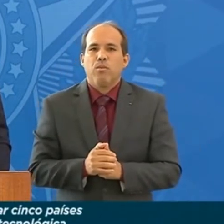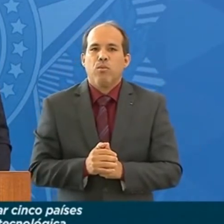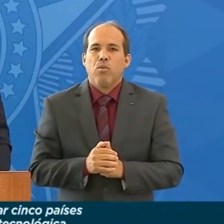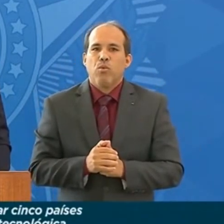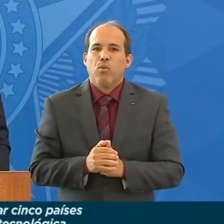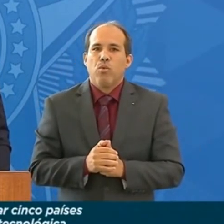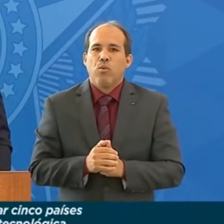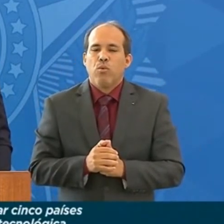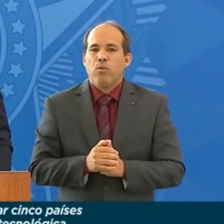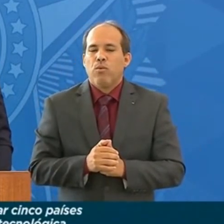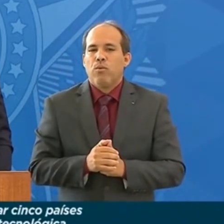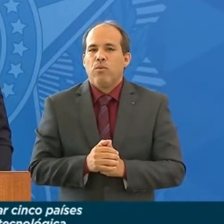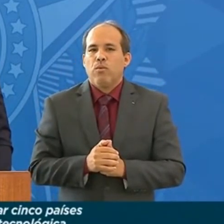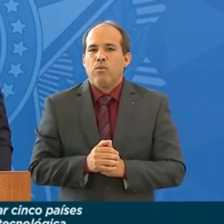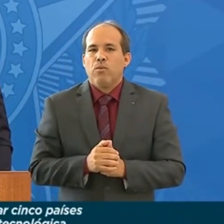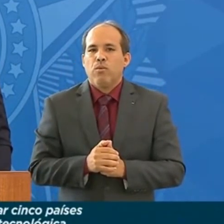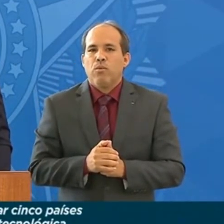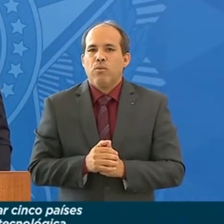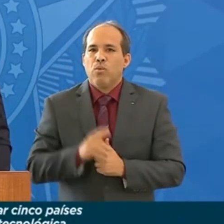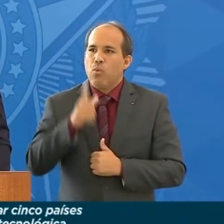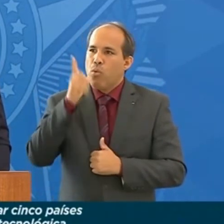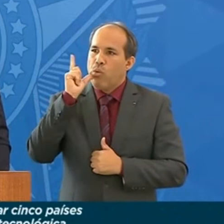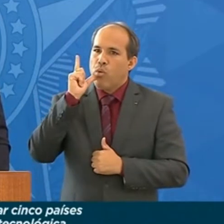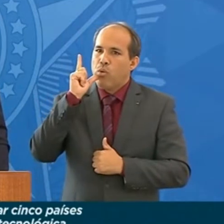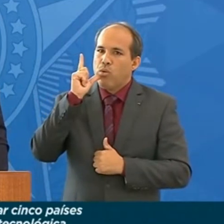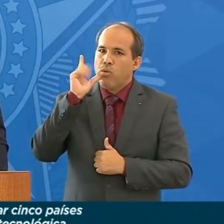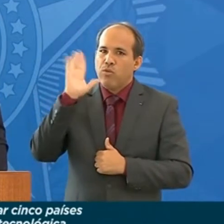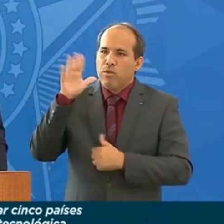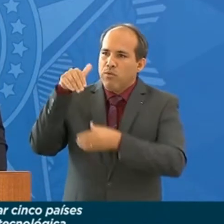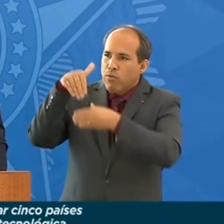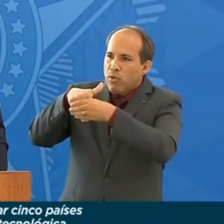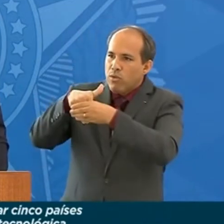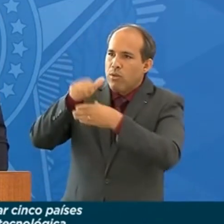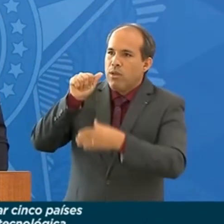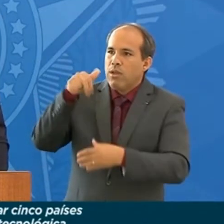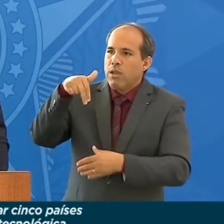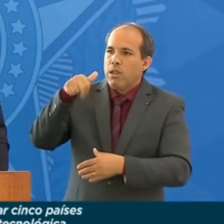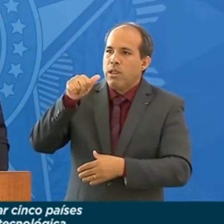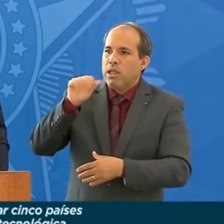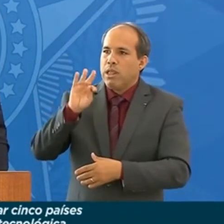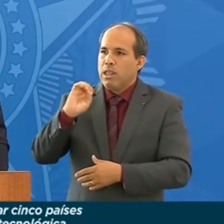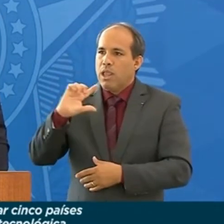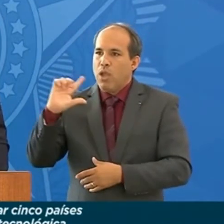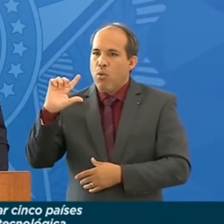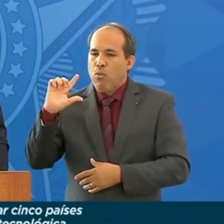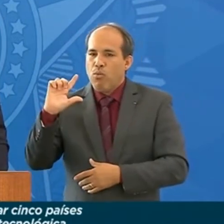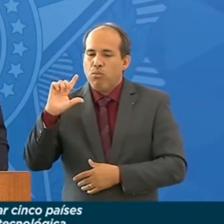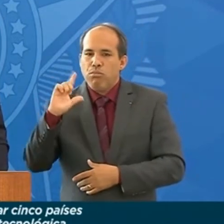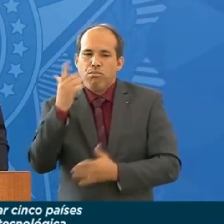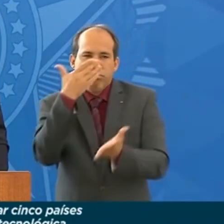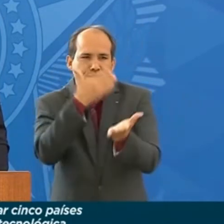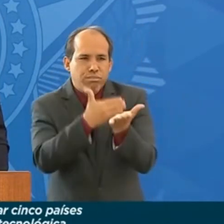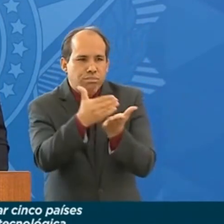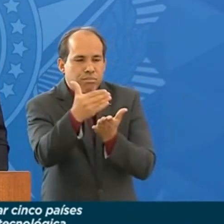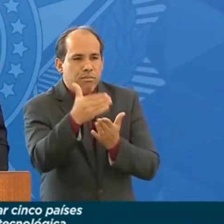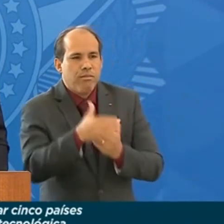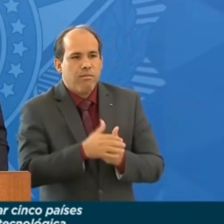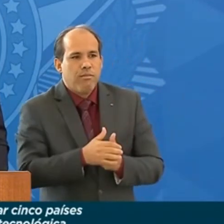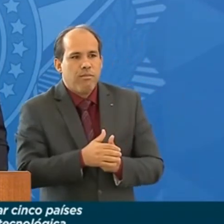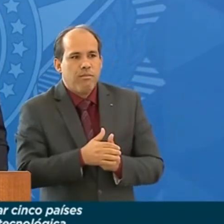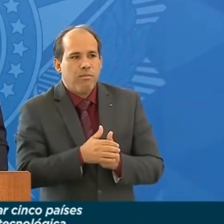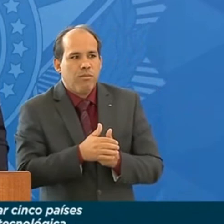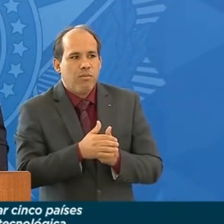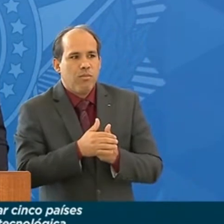ontem teve uma votação da Anatel, nós começamos essa